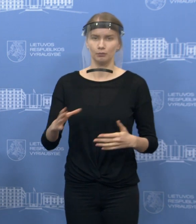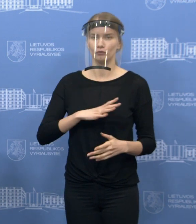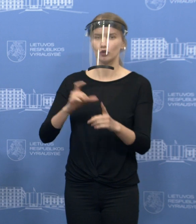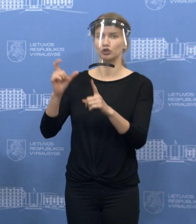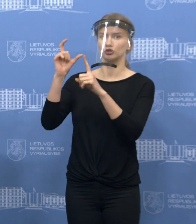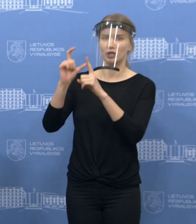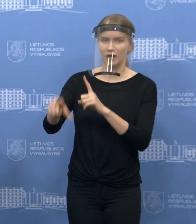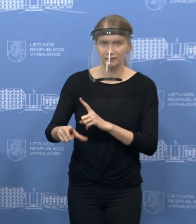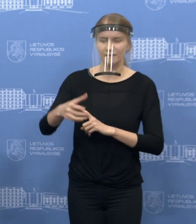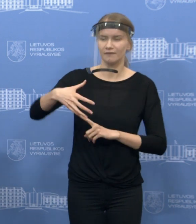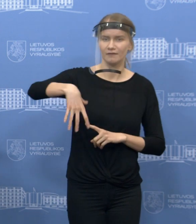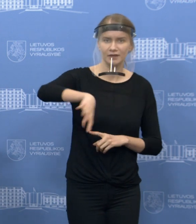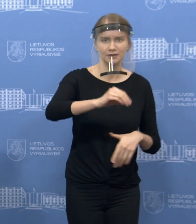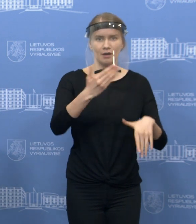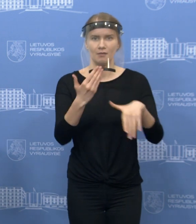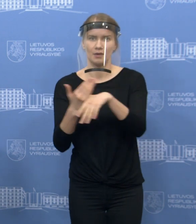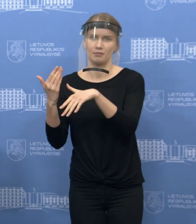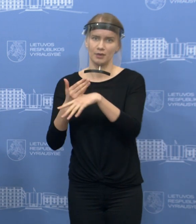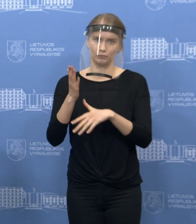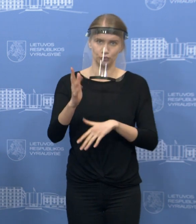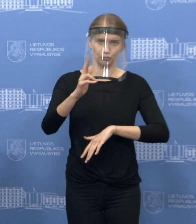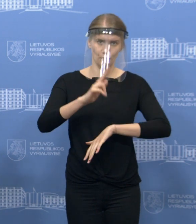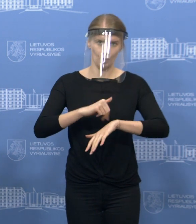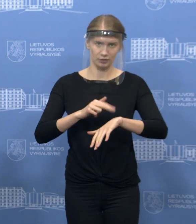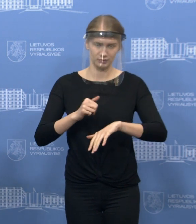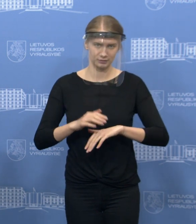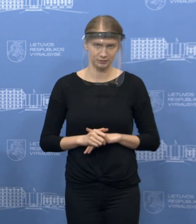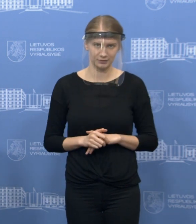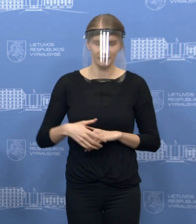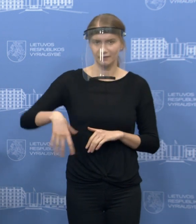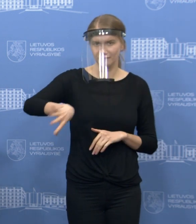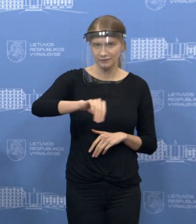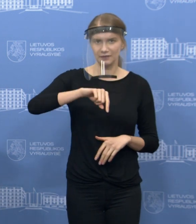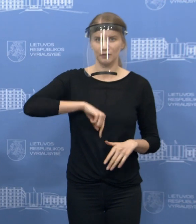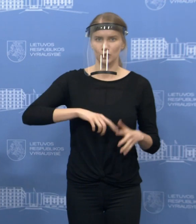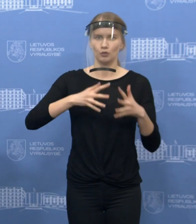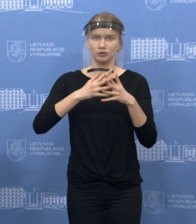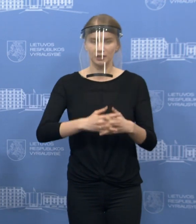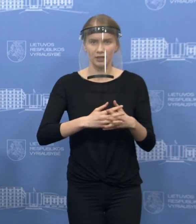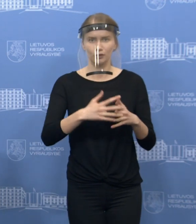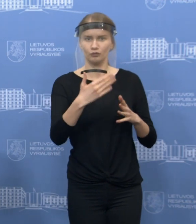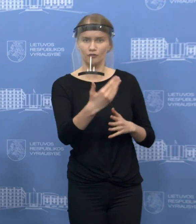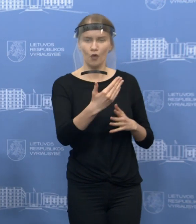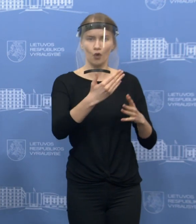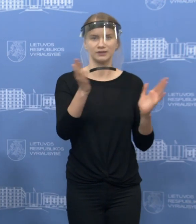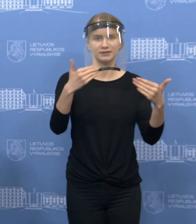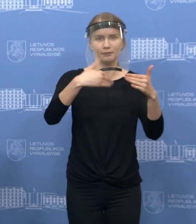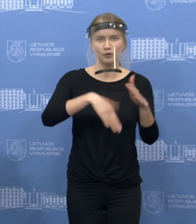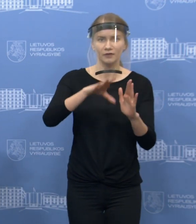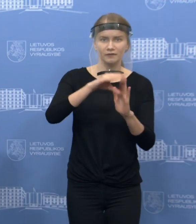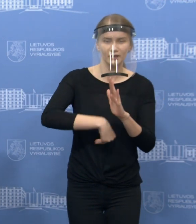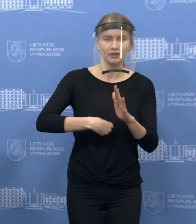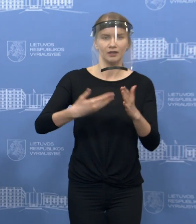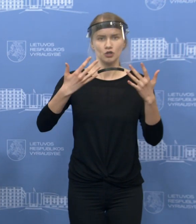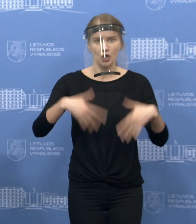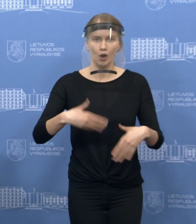Lygiai taip pat tikimės pagalbos iš policijos ir kitų vidaus reikalų sistemos, veteranų, kurie savo informaciją